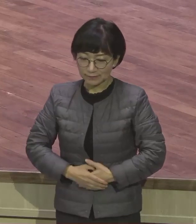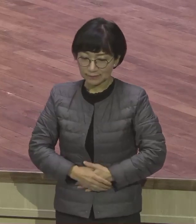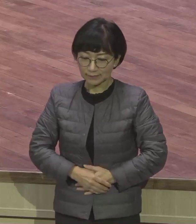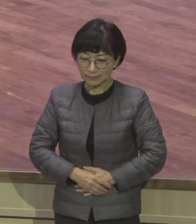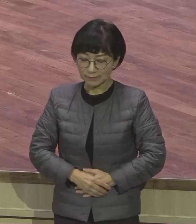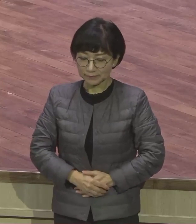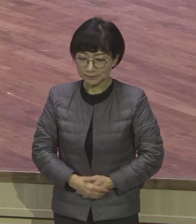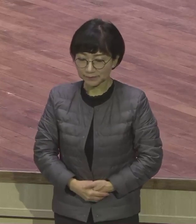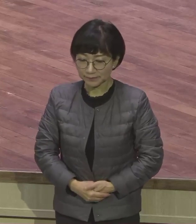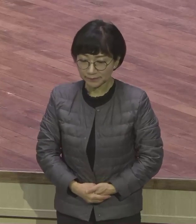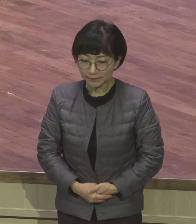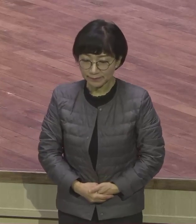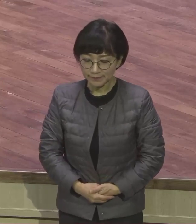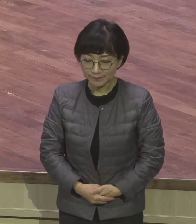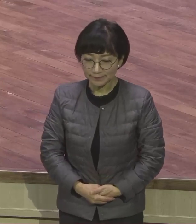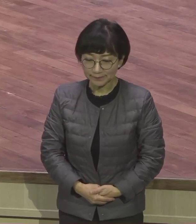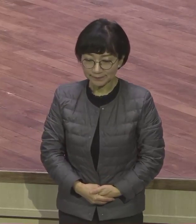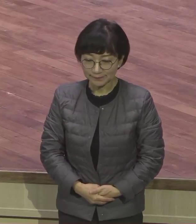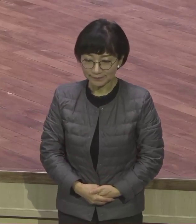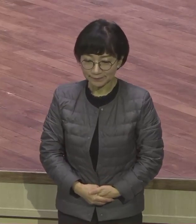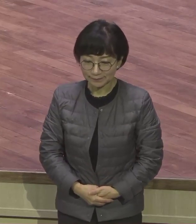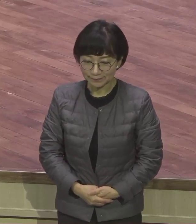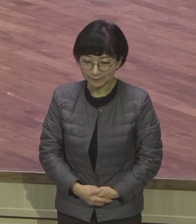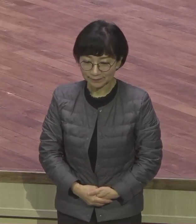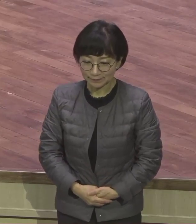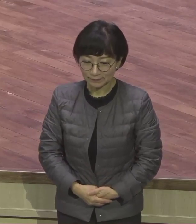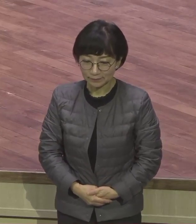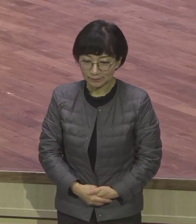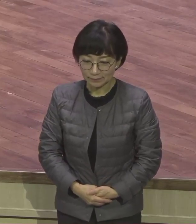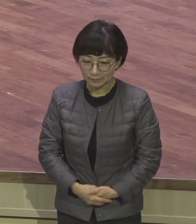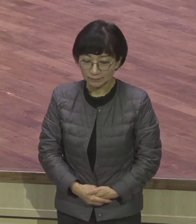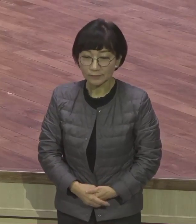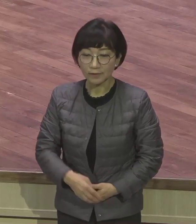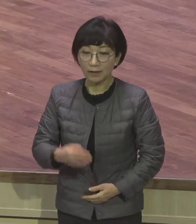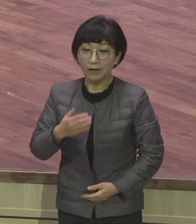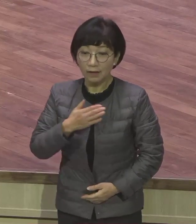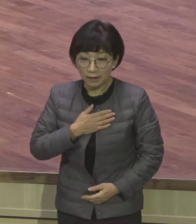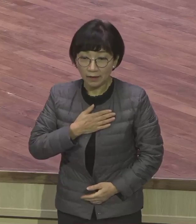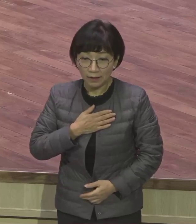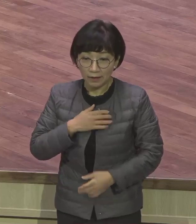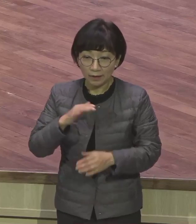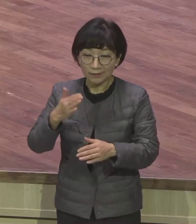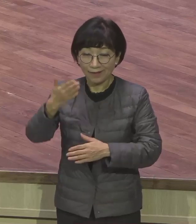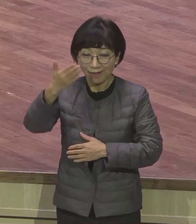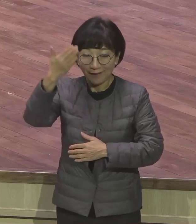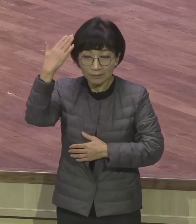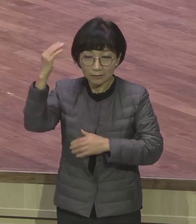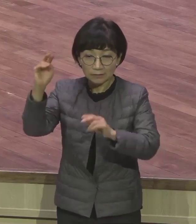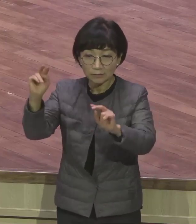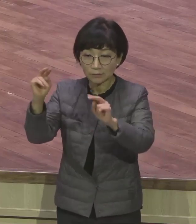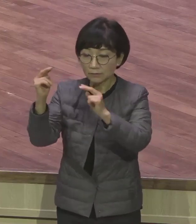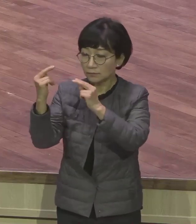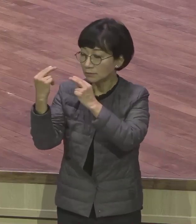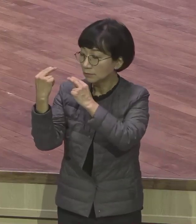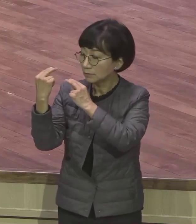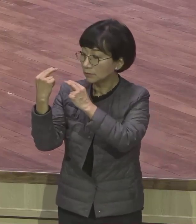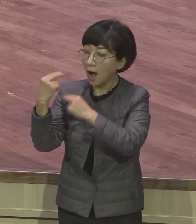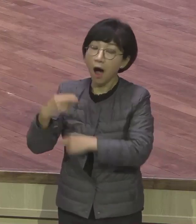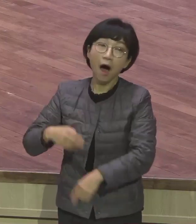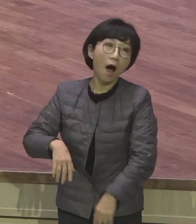사람이 뒤돌아보니까 뒤돌아보고 내가 어떻게 그렇게 수임받았지? 어떻게 그 역경을 견뎠지? 어떻게